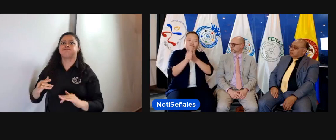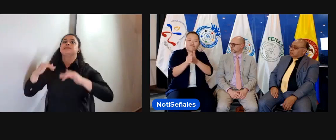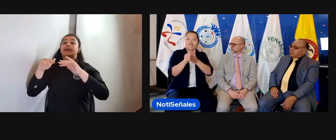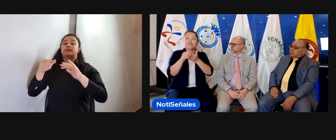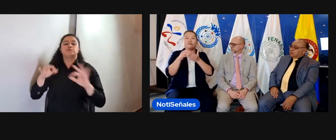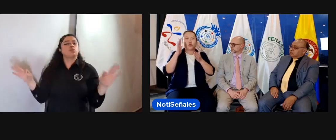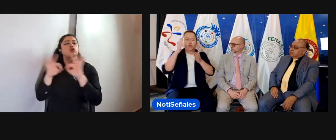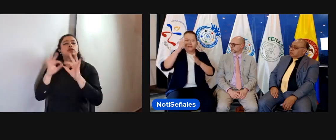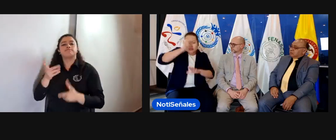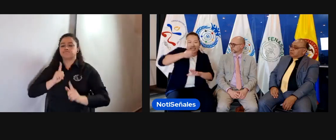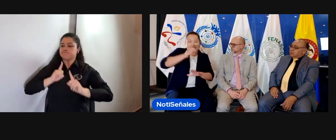jóvenes sordos.